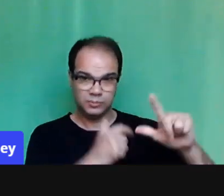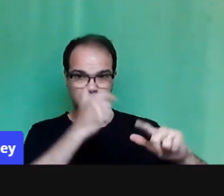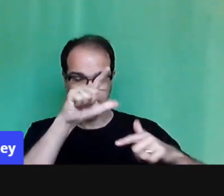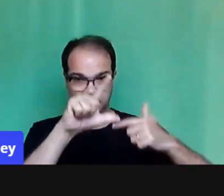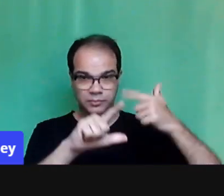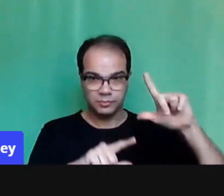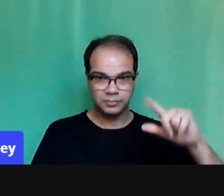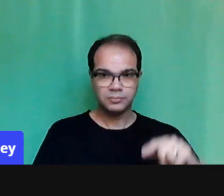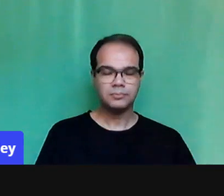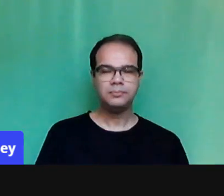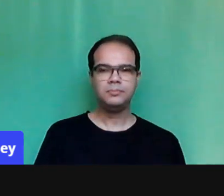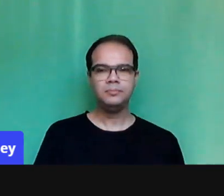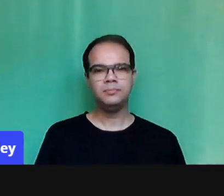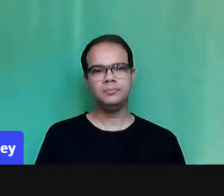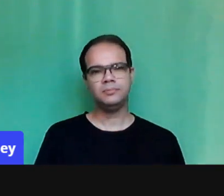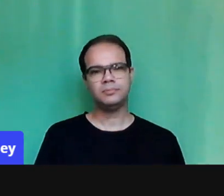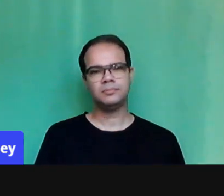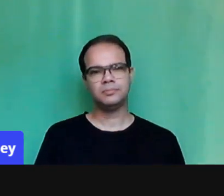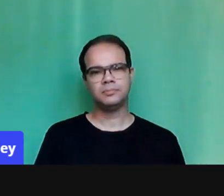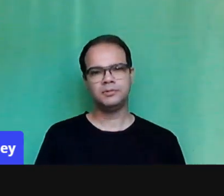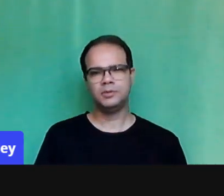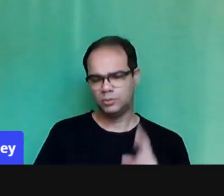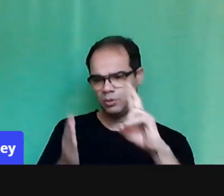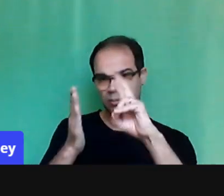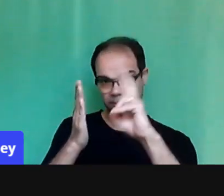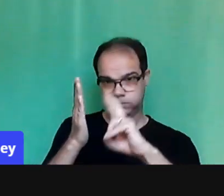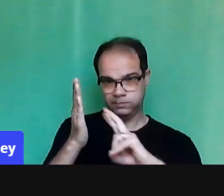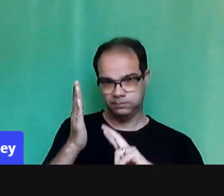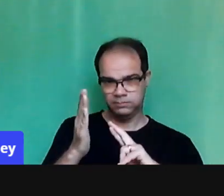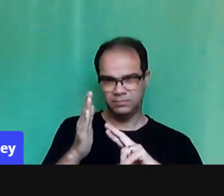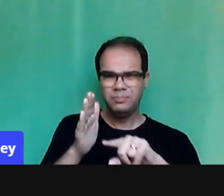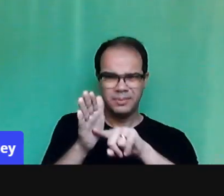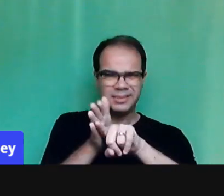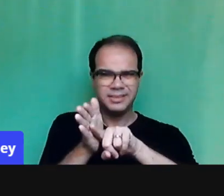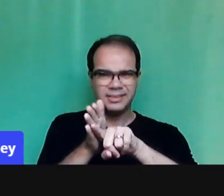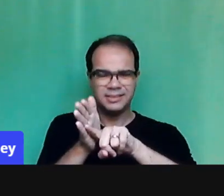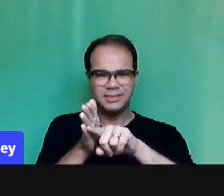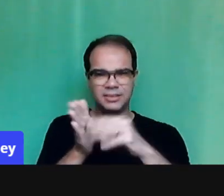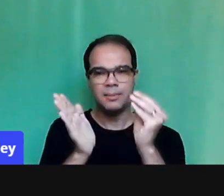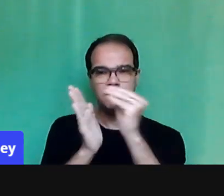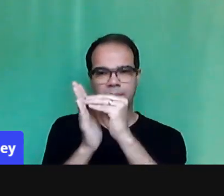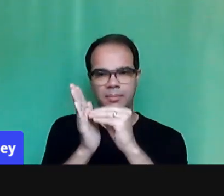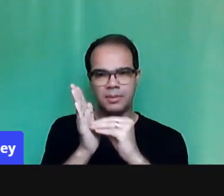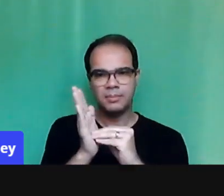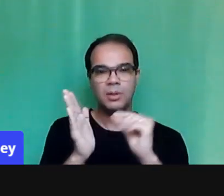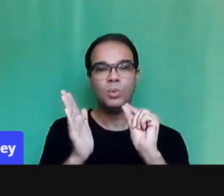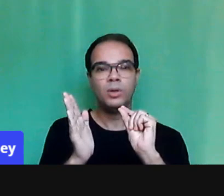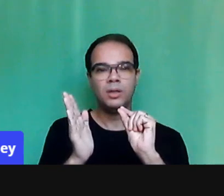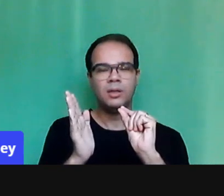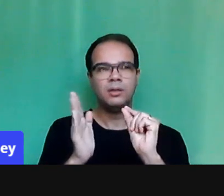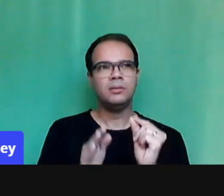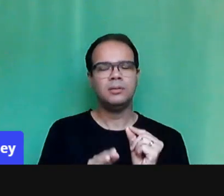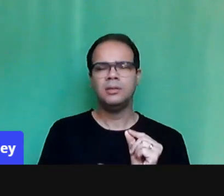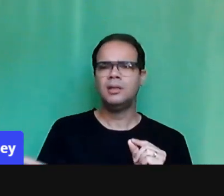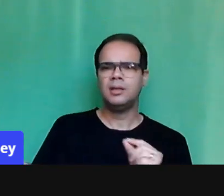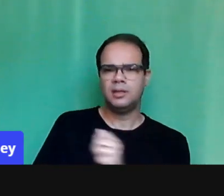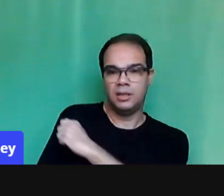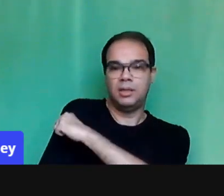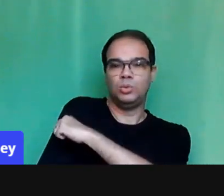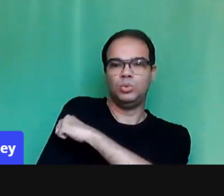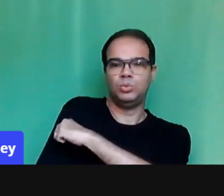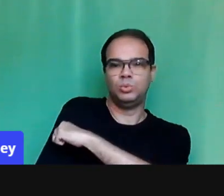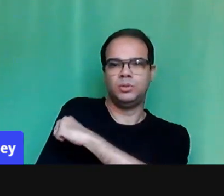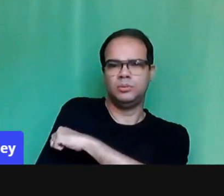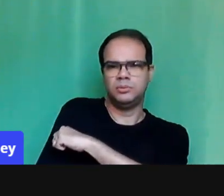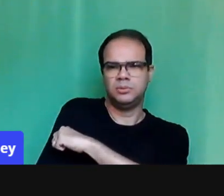nesse relatório, um outro dado importante. As condições objetivas dos estudantes. Tá, nós falamos dos